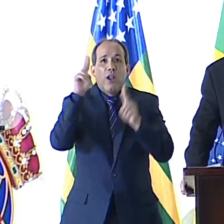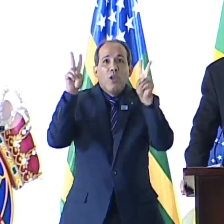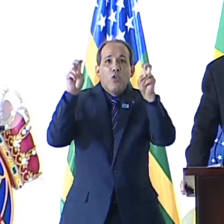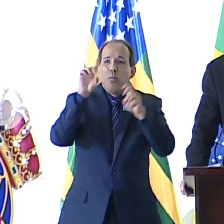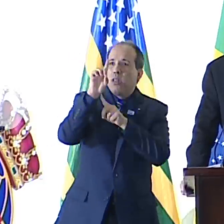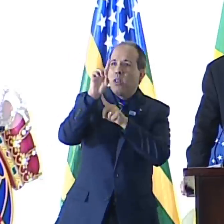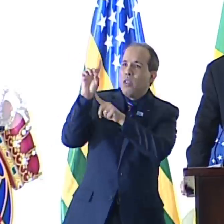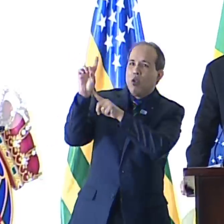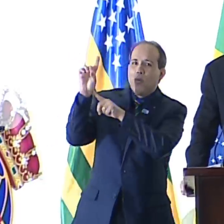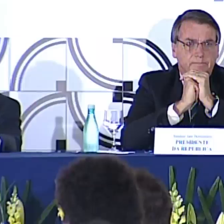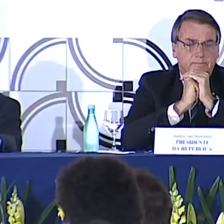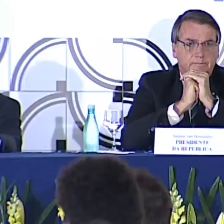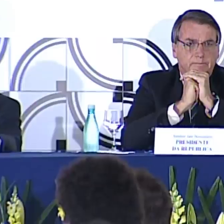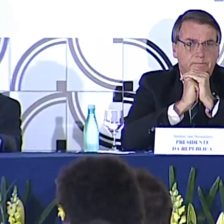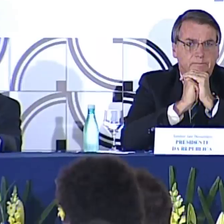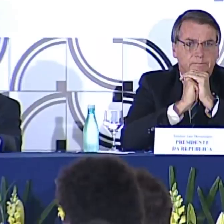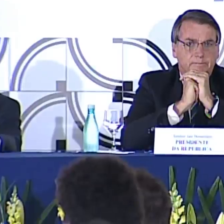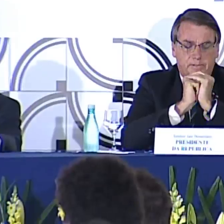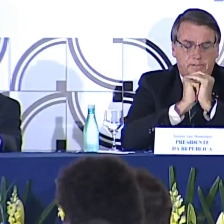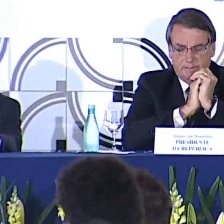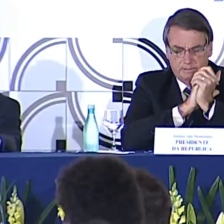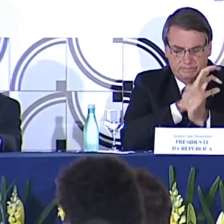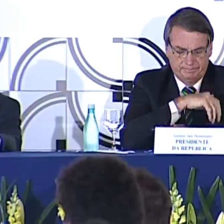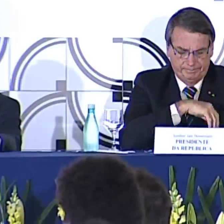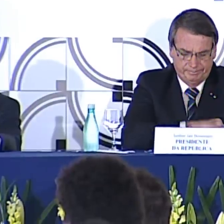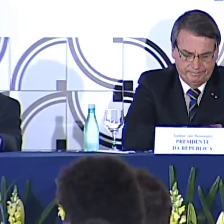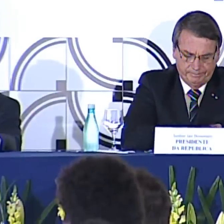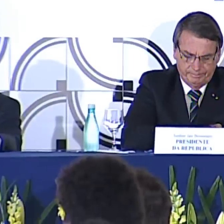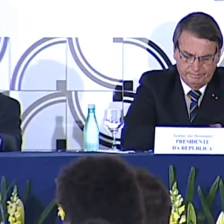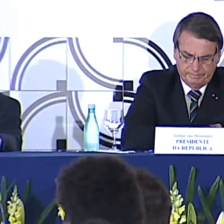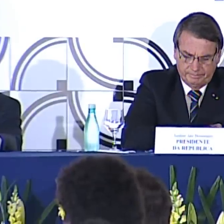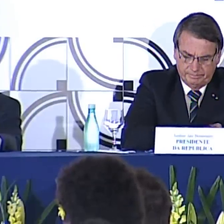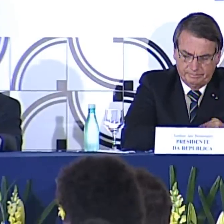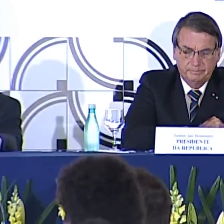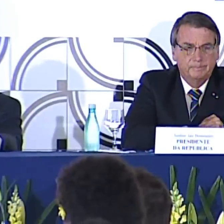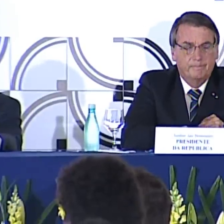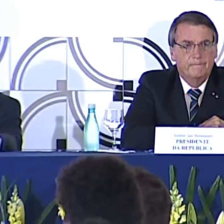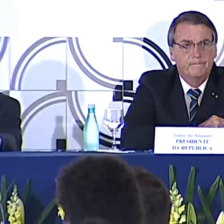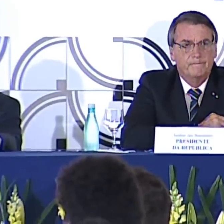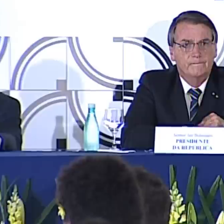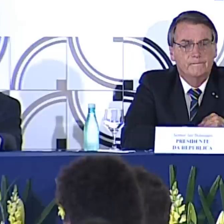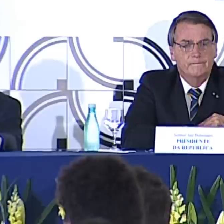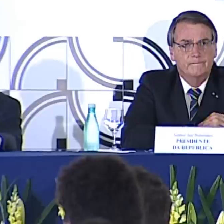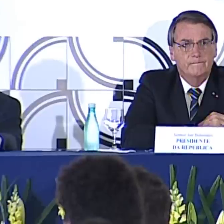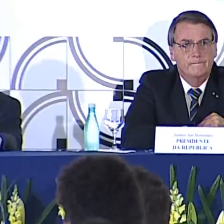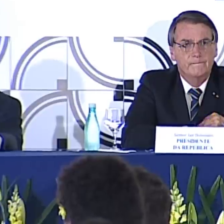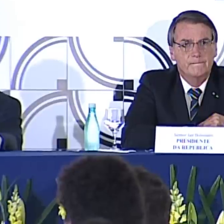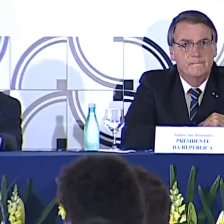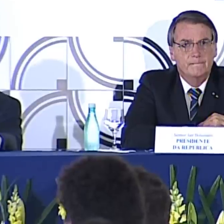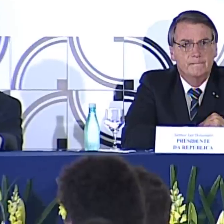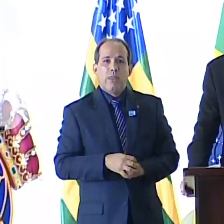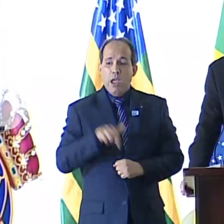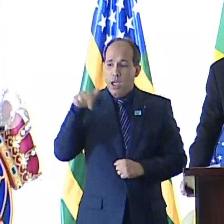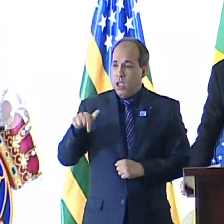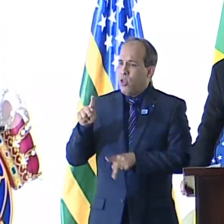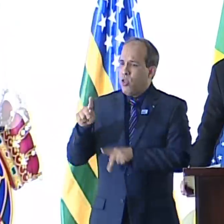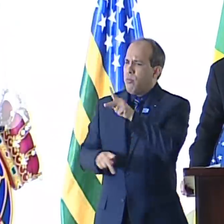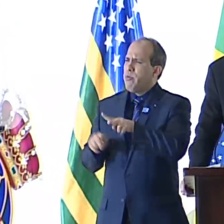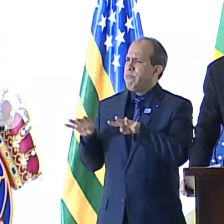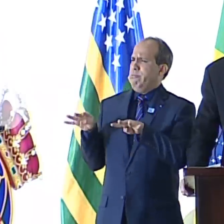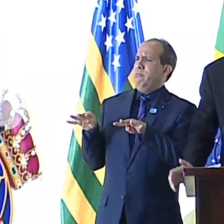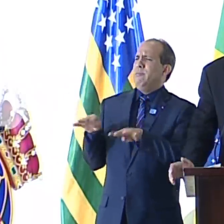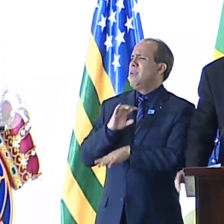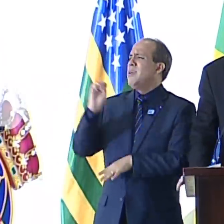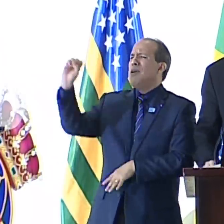aquele em que o senhor realmente crê. Fala de liberdade como aquilo que realmente sente. Esse povo escandaliza os